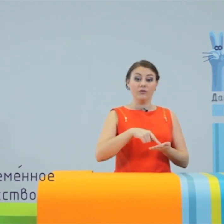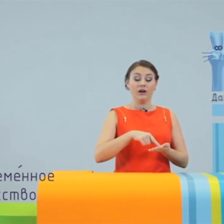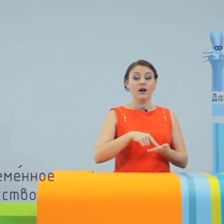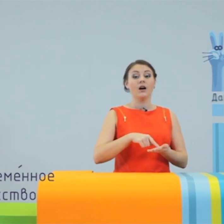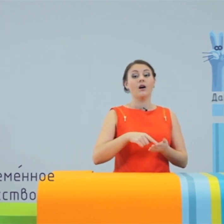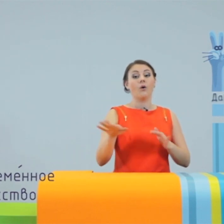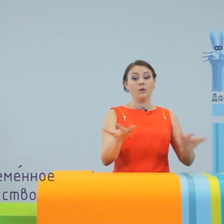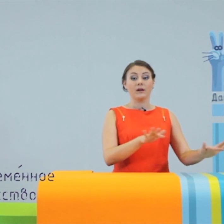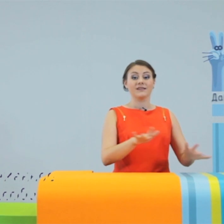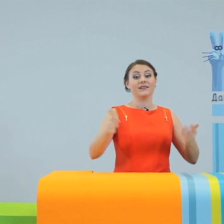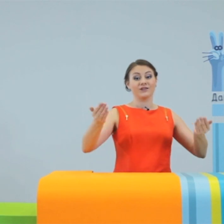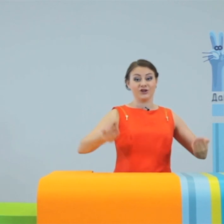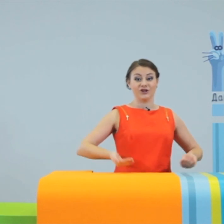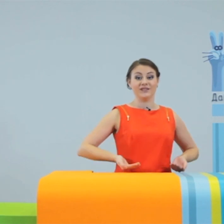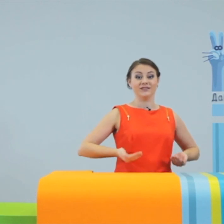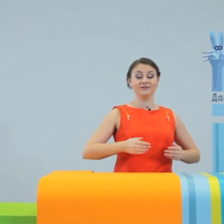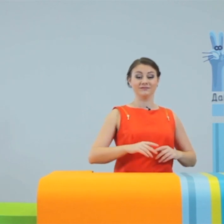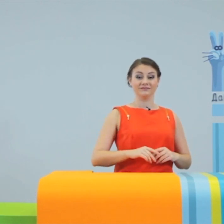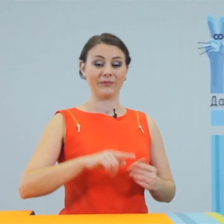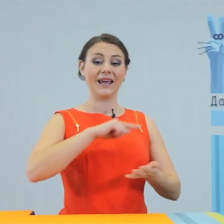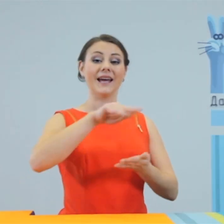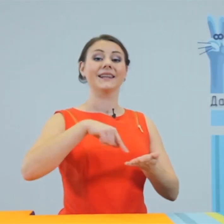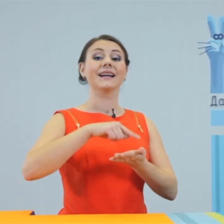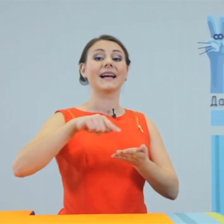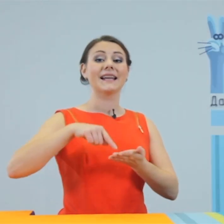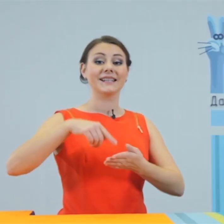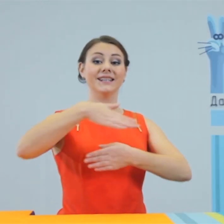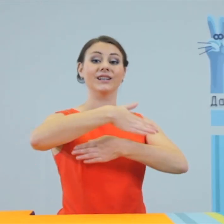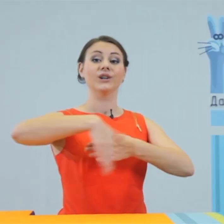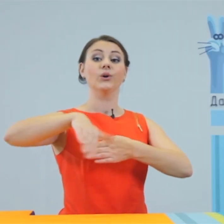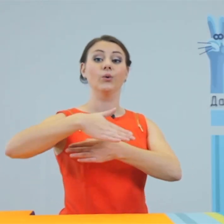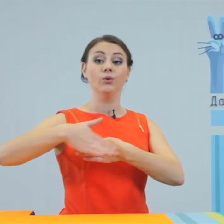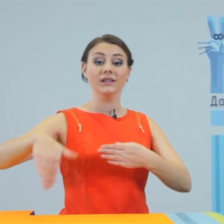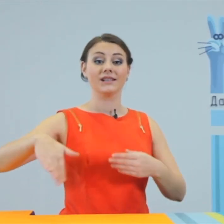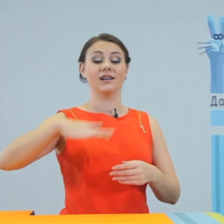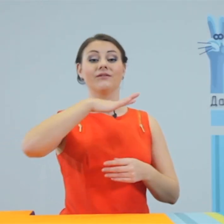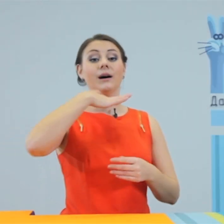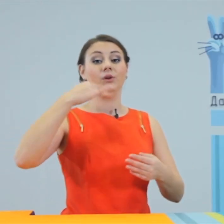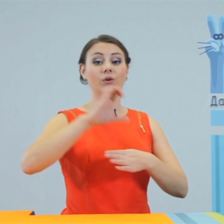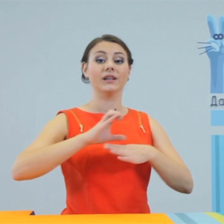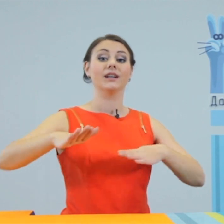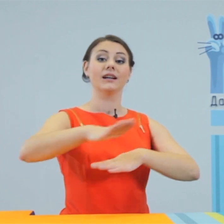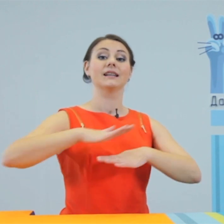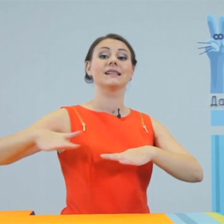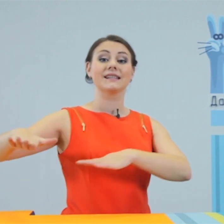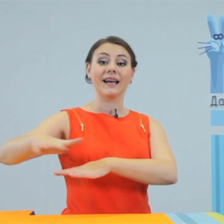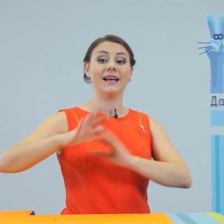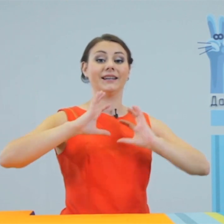образа жизни. На городских улицах во многих странах